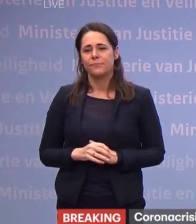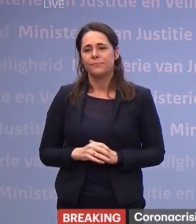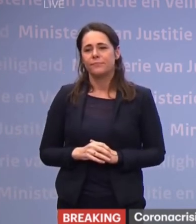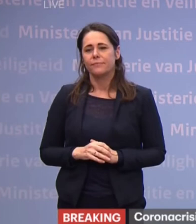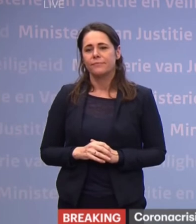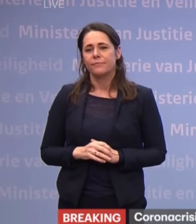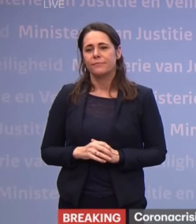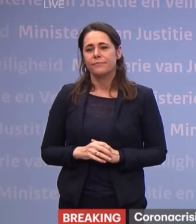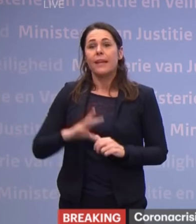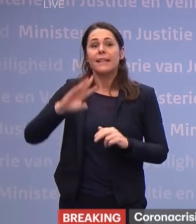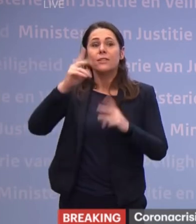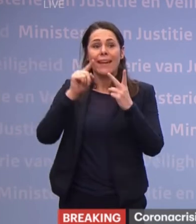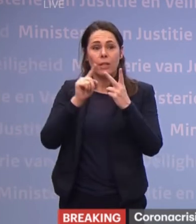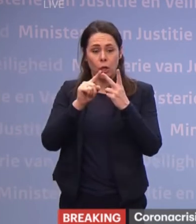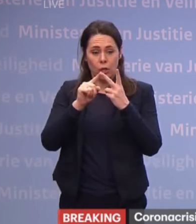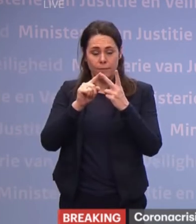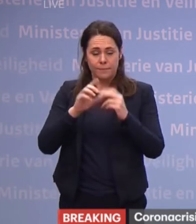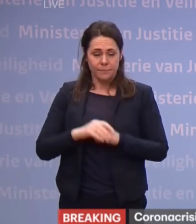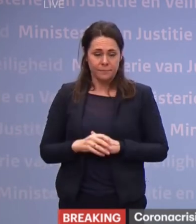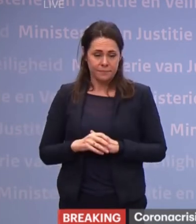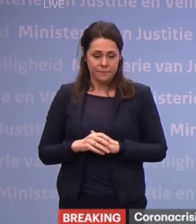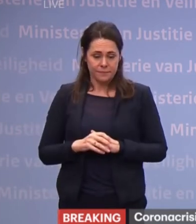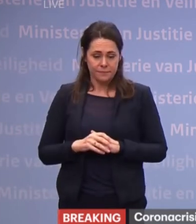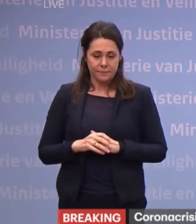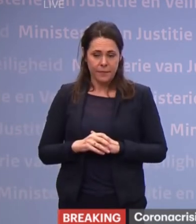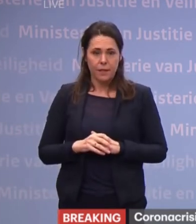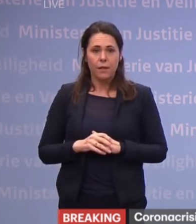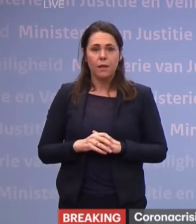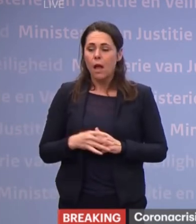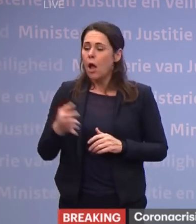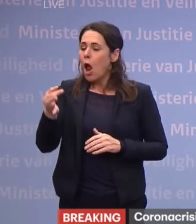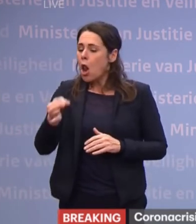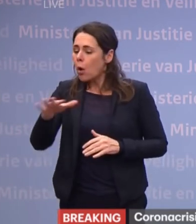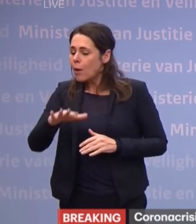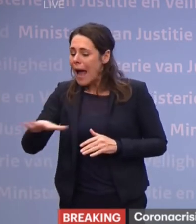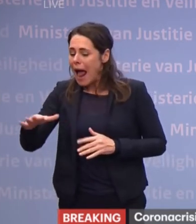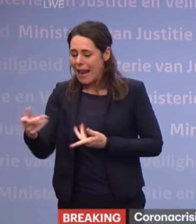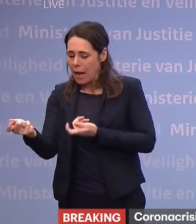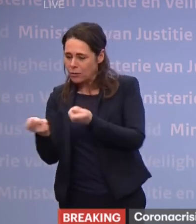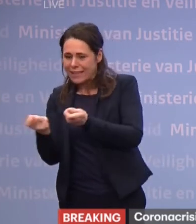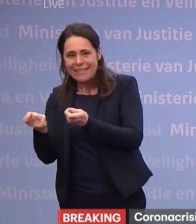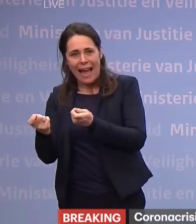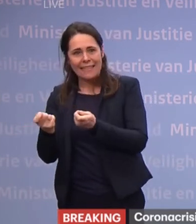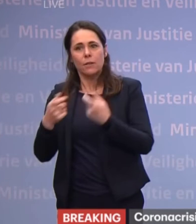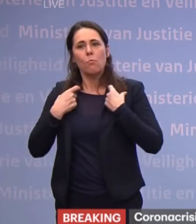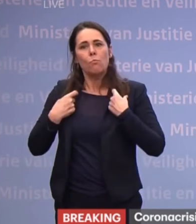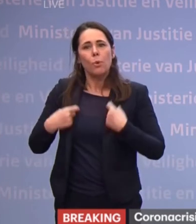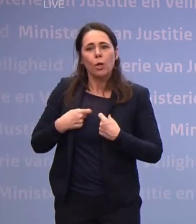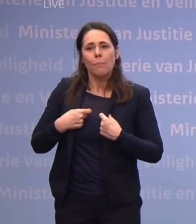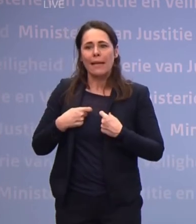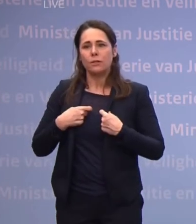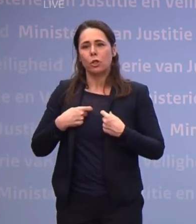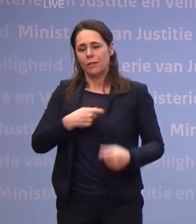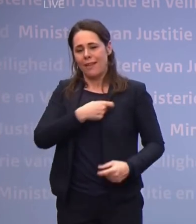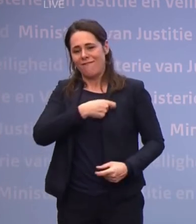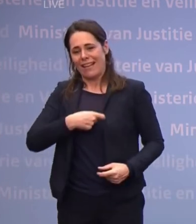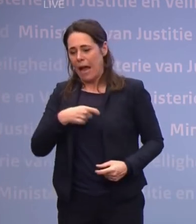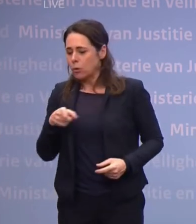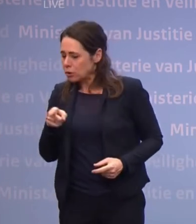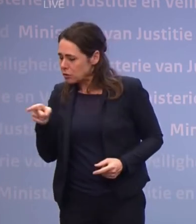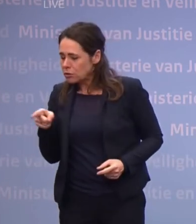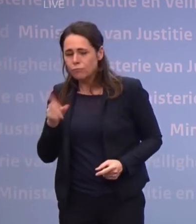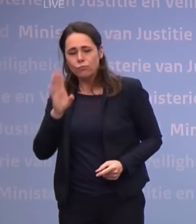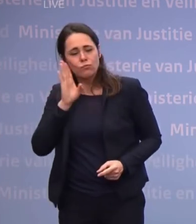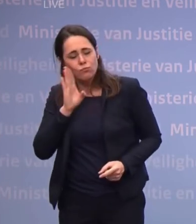Als tweede een oproep ook aan de lokale autoriteiten, burgemeesters en wethouders, om ook